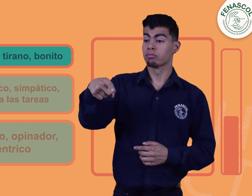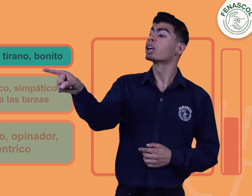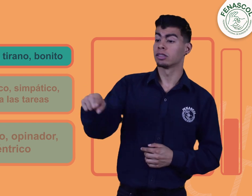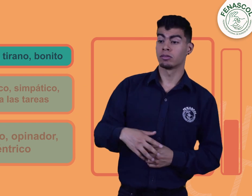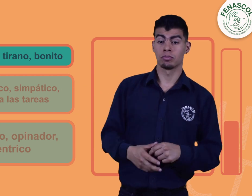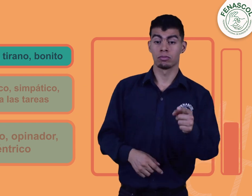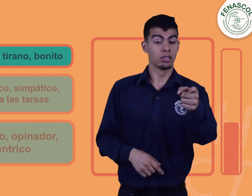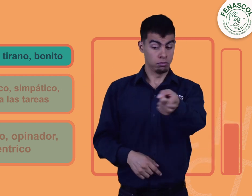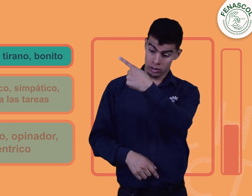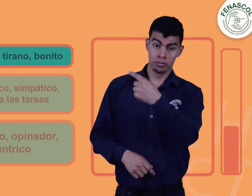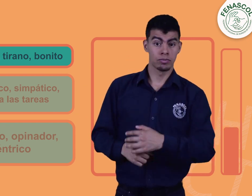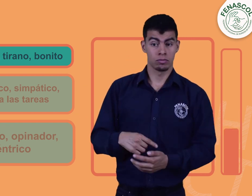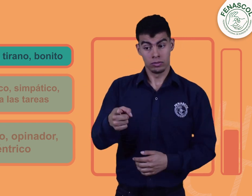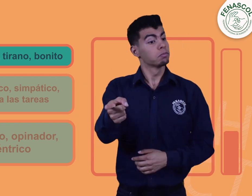Tirano. Tirano. Tirano.